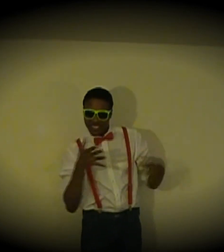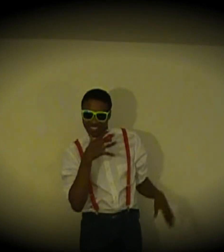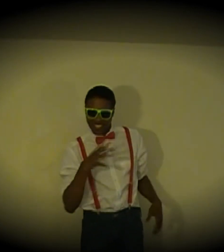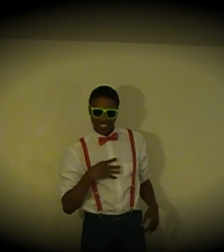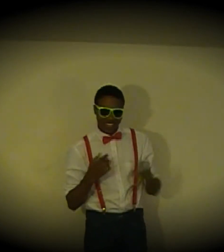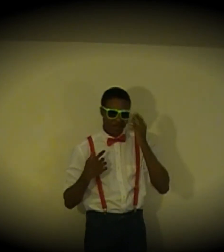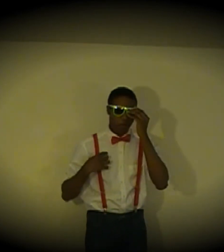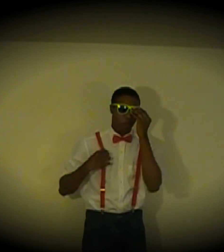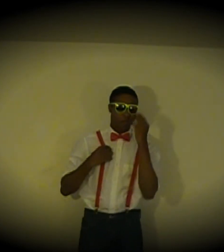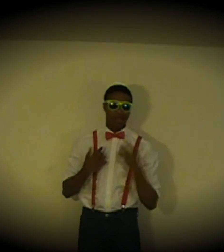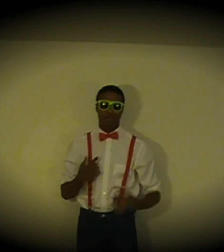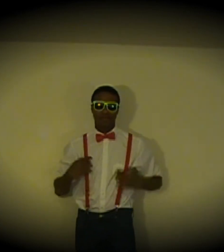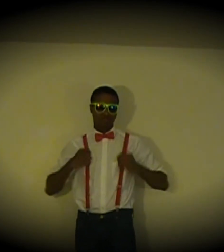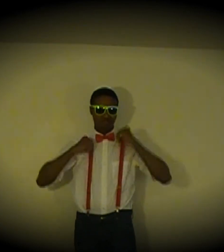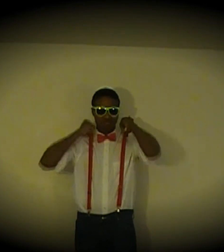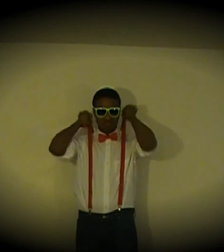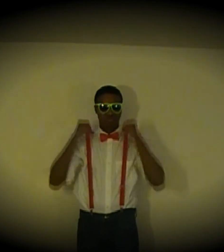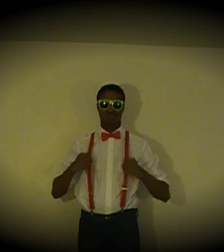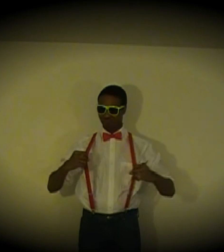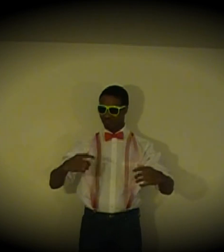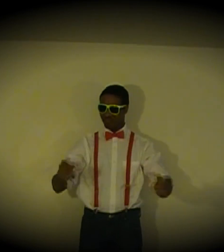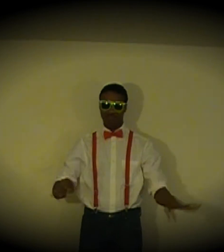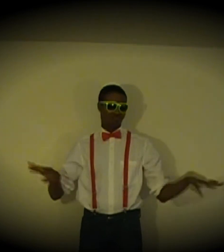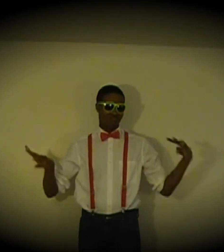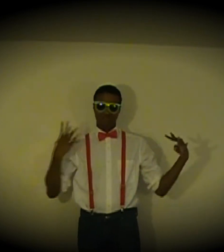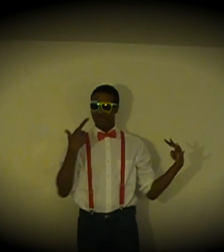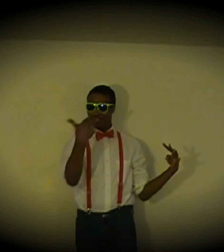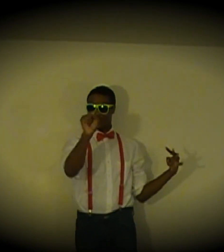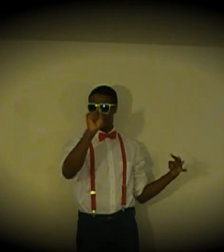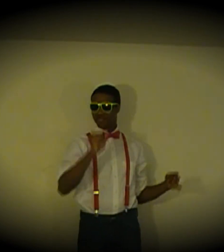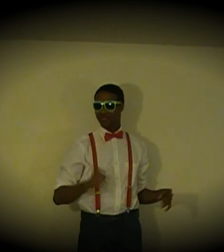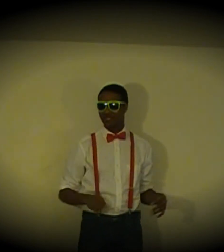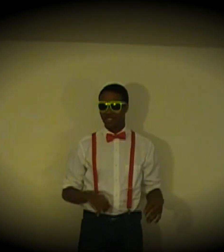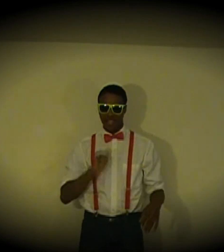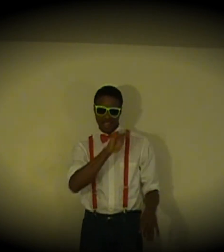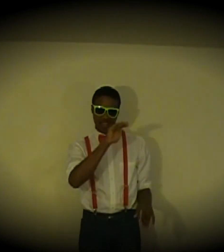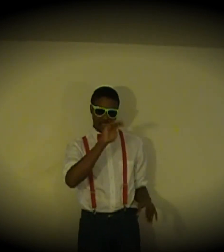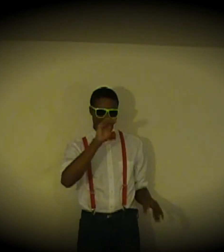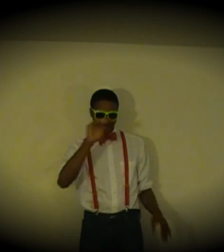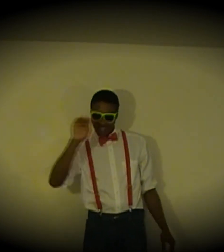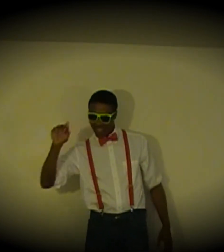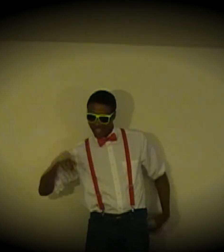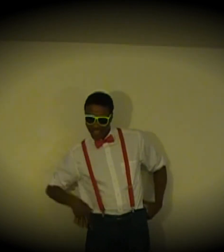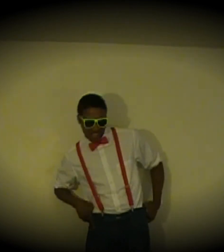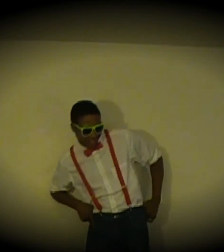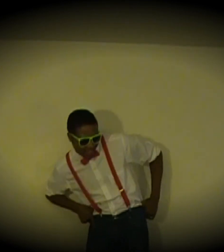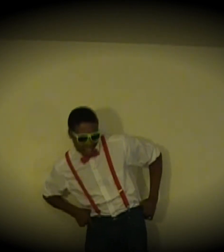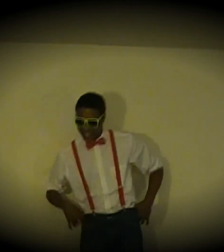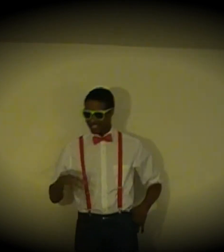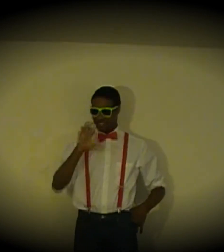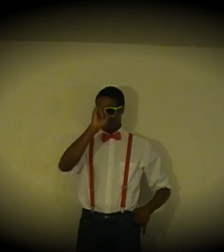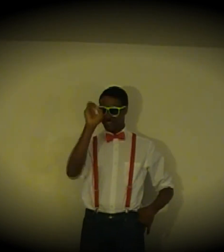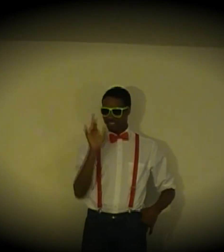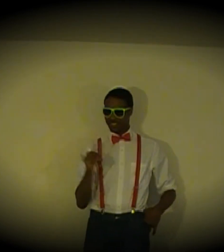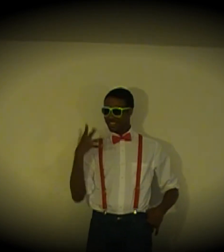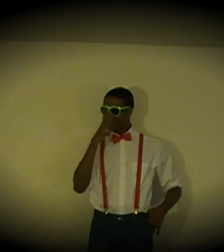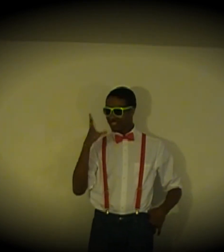강남스타일 오빤 강남스타일 에이 섹시